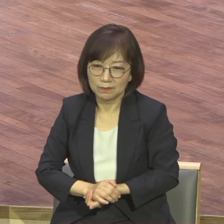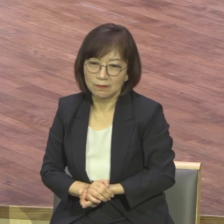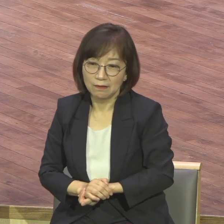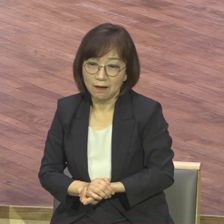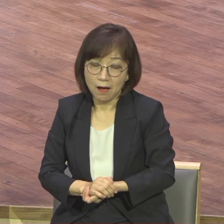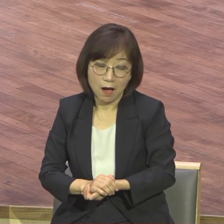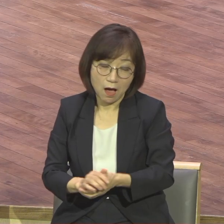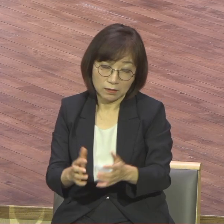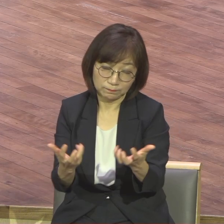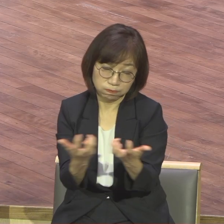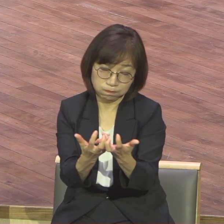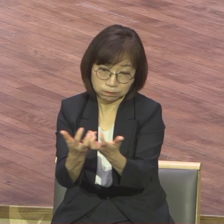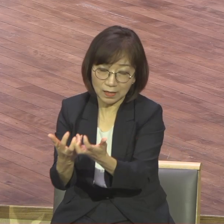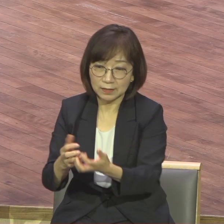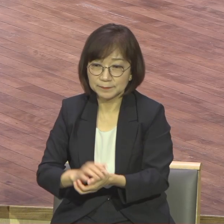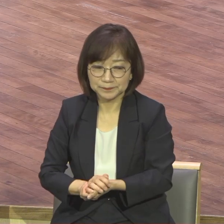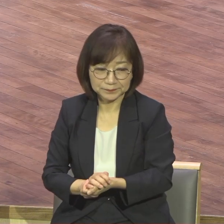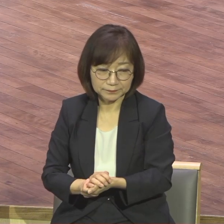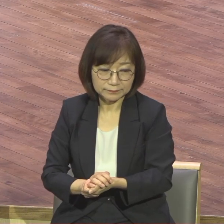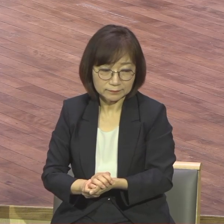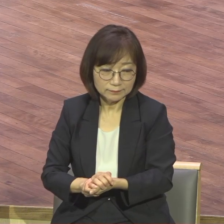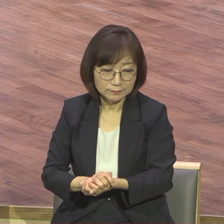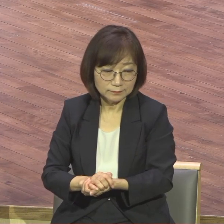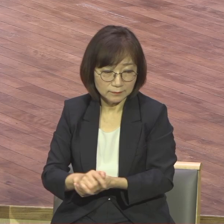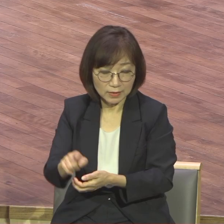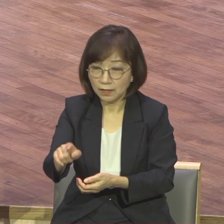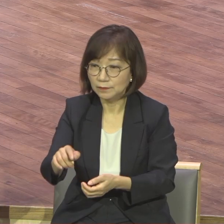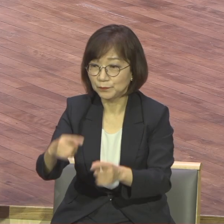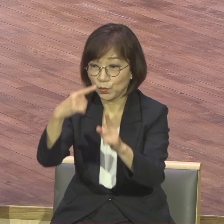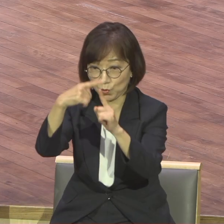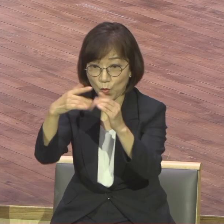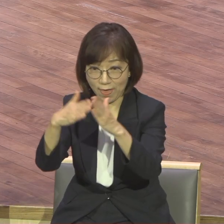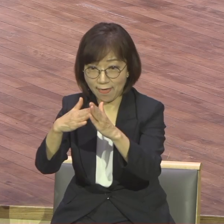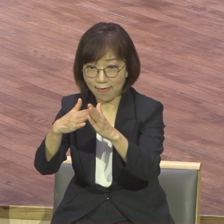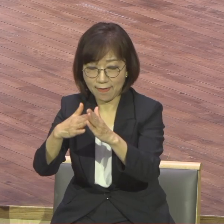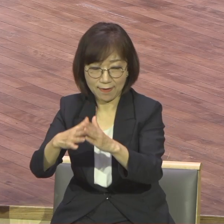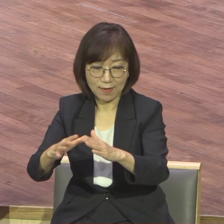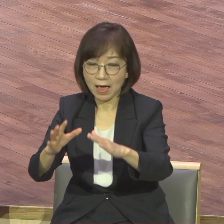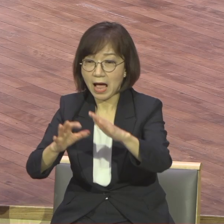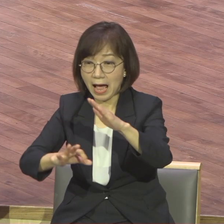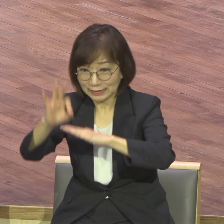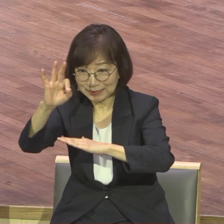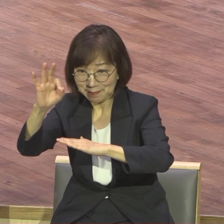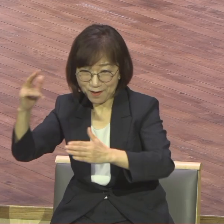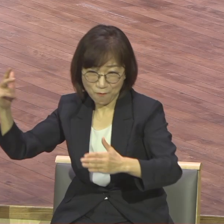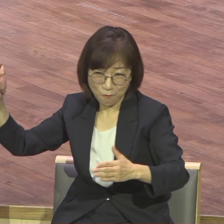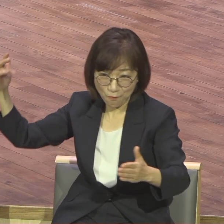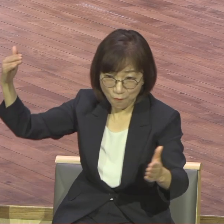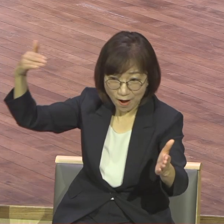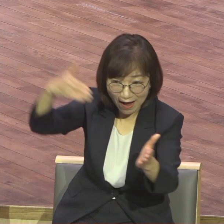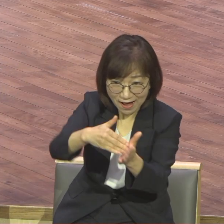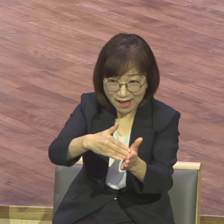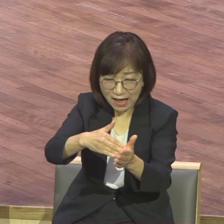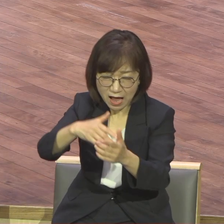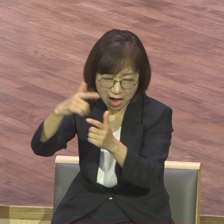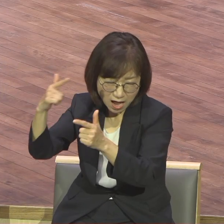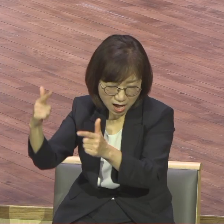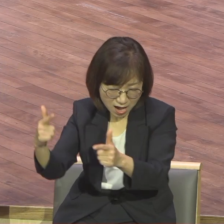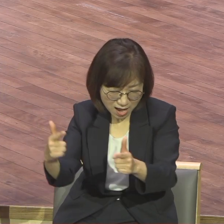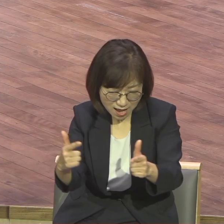종일 교회에 있는 한 번 대놓은 종일 있는 분들은 부민병원에 차를 델 수 있습니다 주일에 대든지 아니면